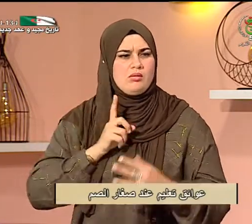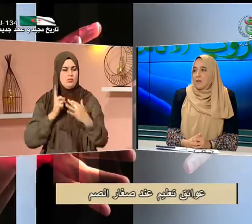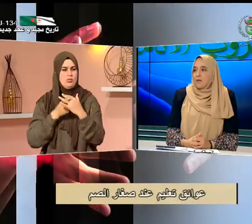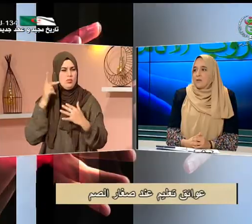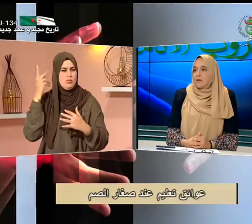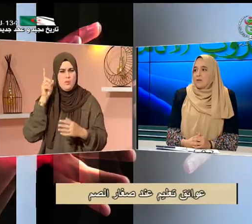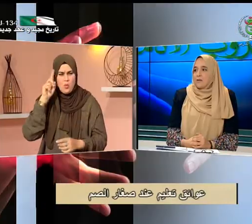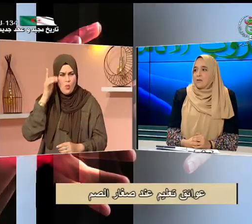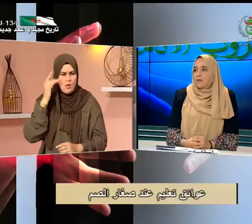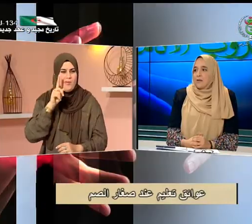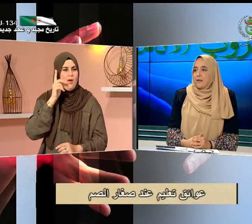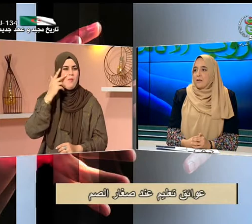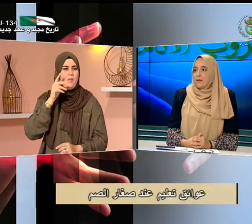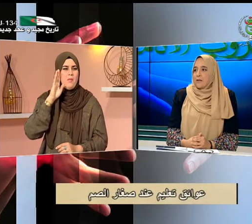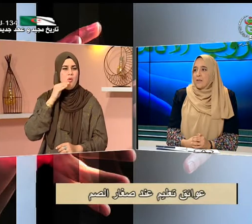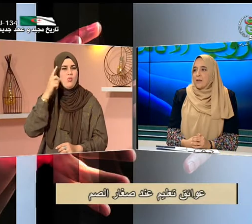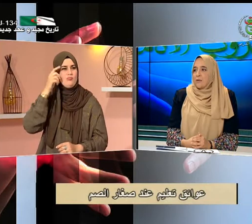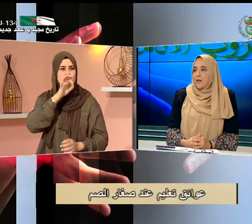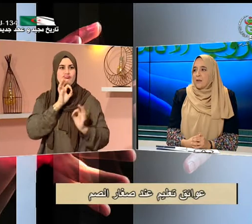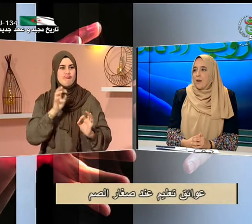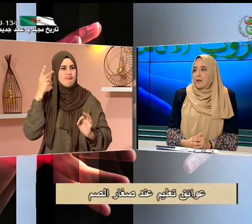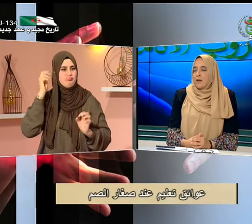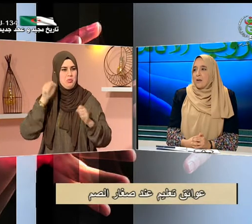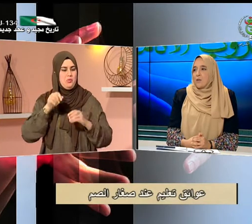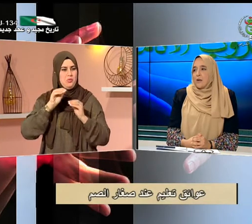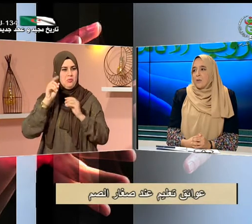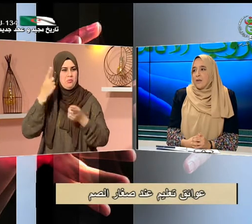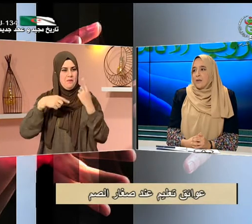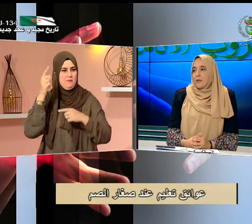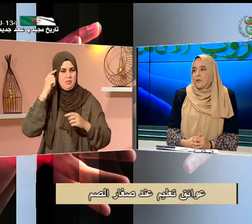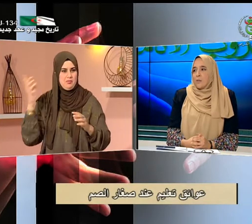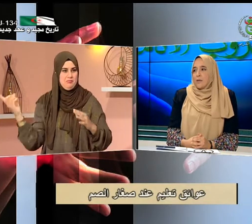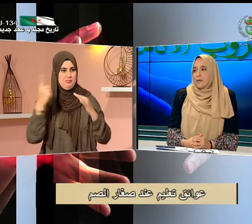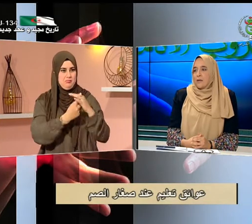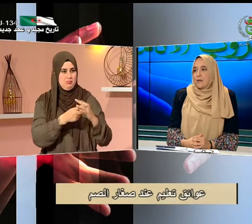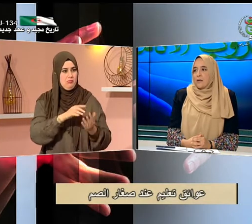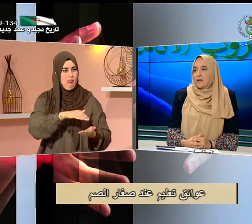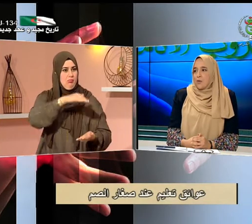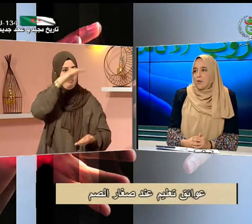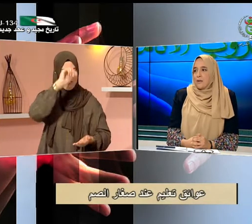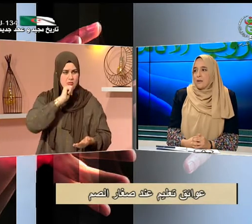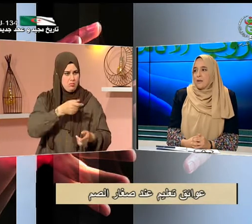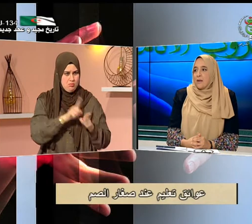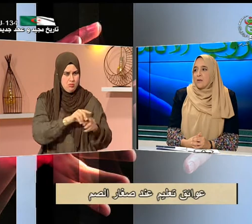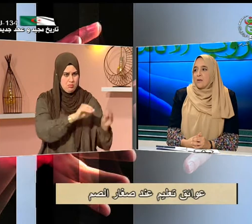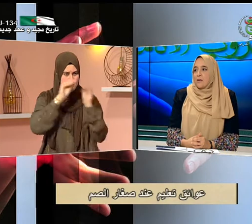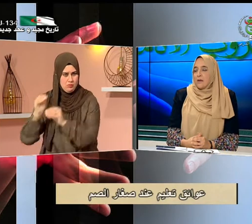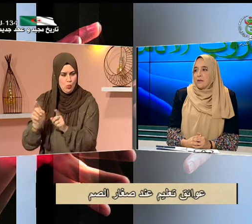يعني لما طرحت لها سؤال قالوا أن الوالدين هم الذين أصروا على ذلك يعني